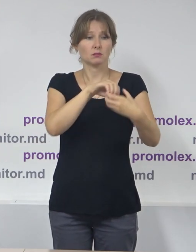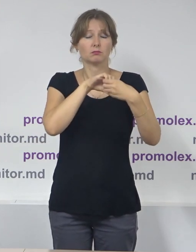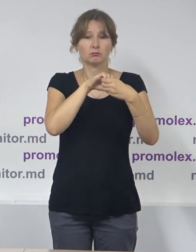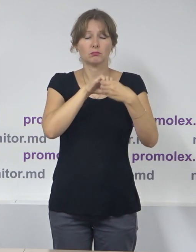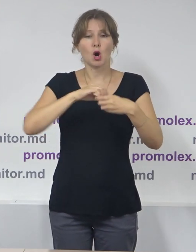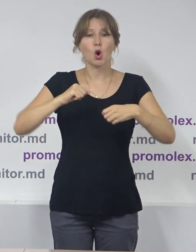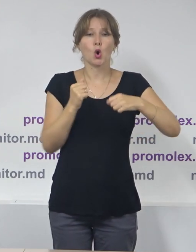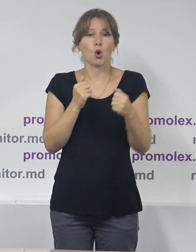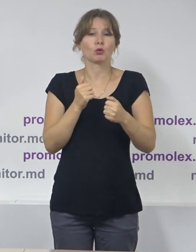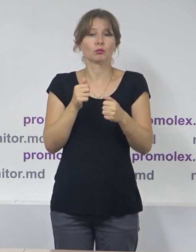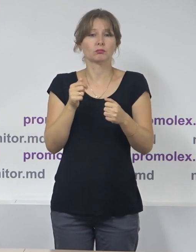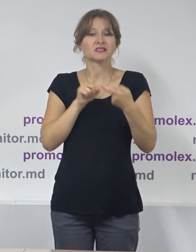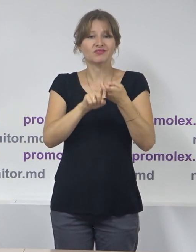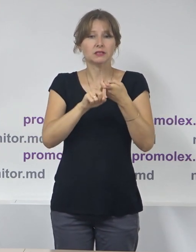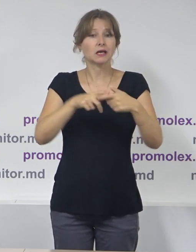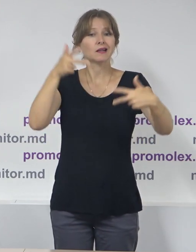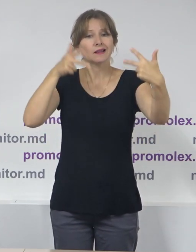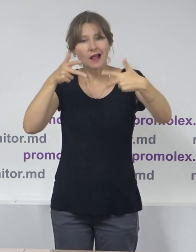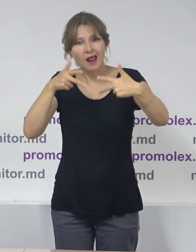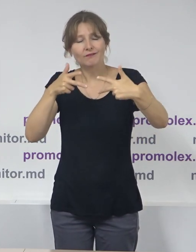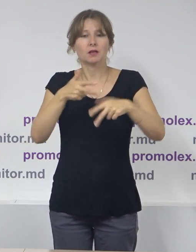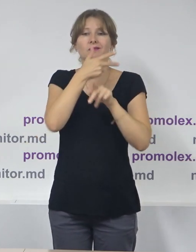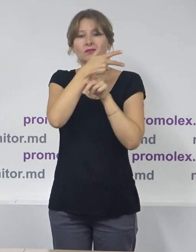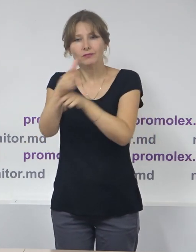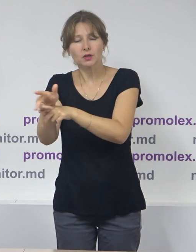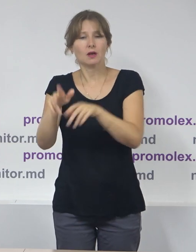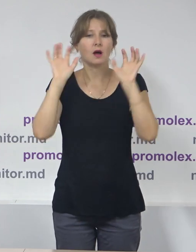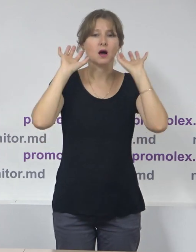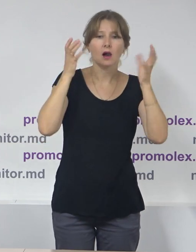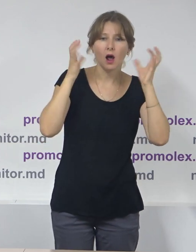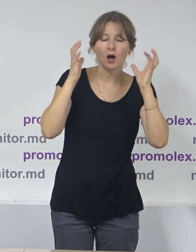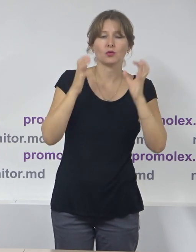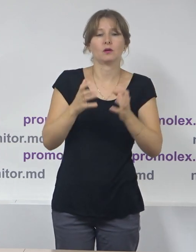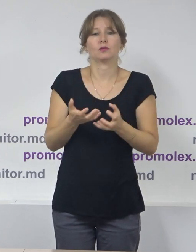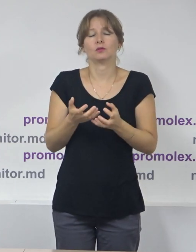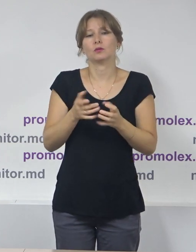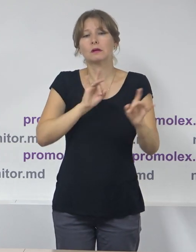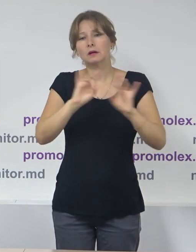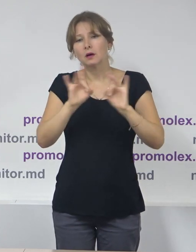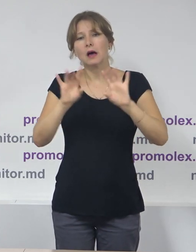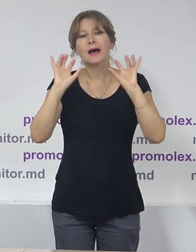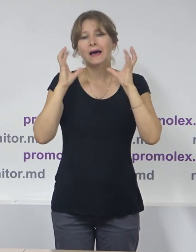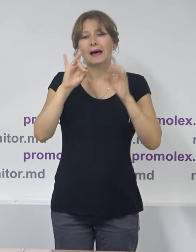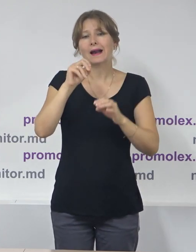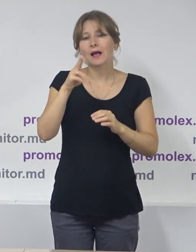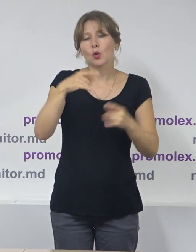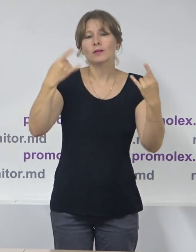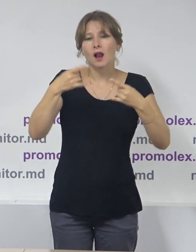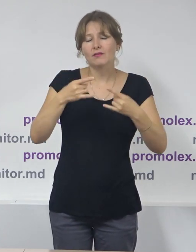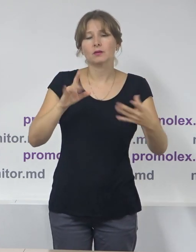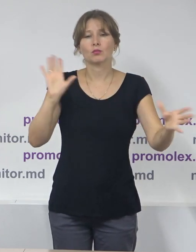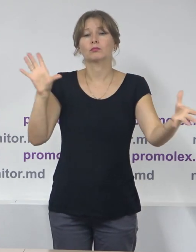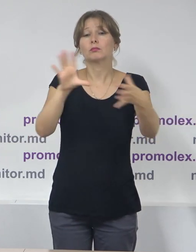colegi din media, inclusiv cu colegi din domeniul sau din mediul audio-vizual. Vom realiza